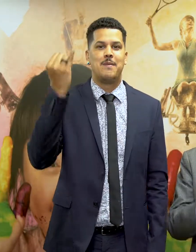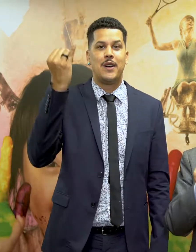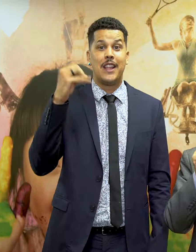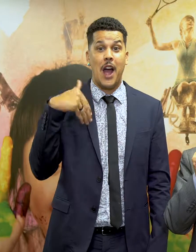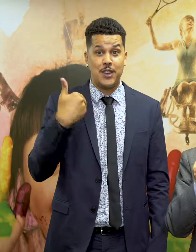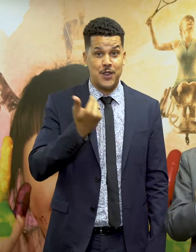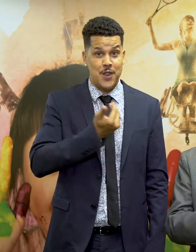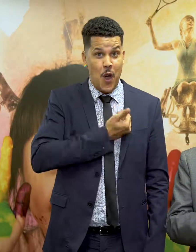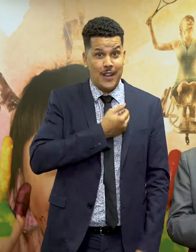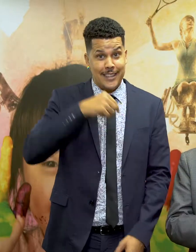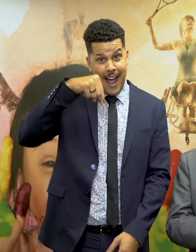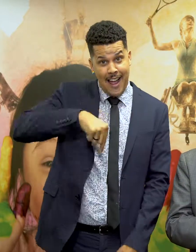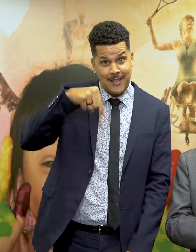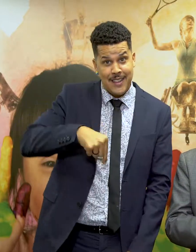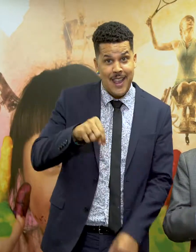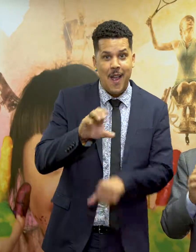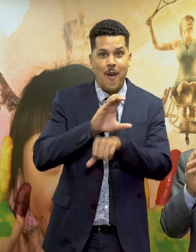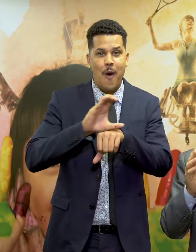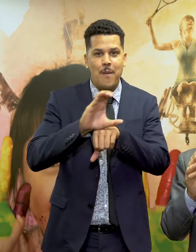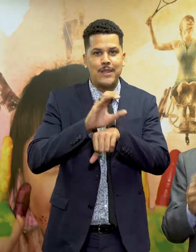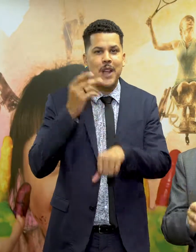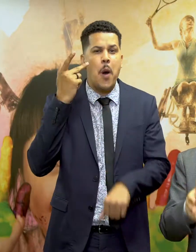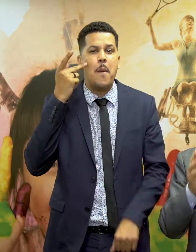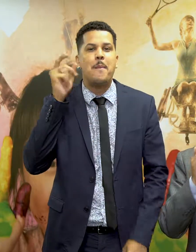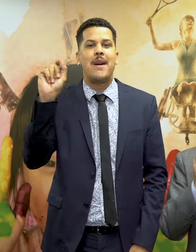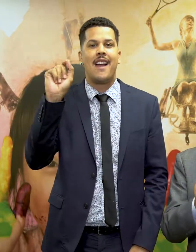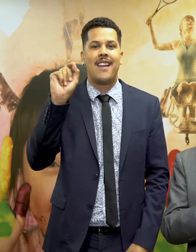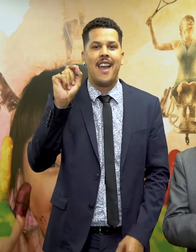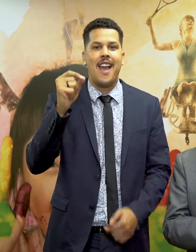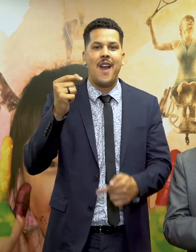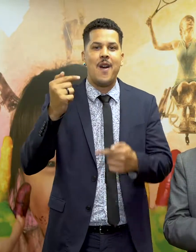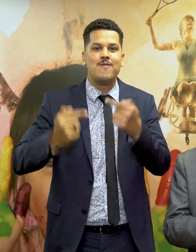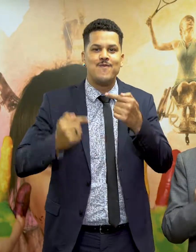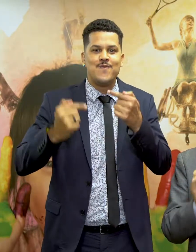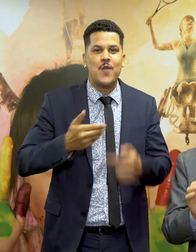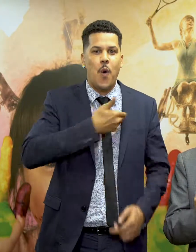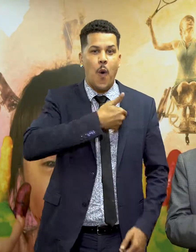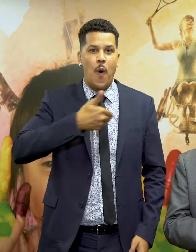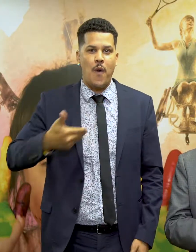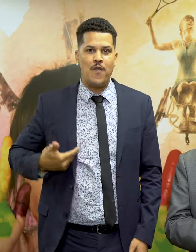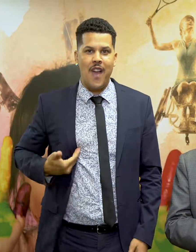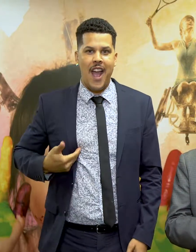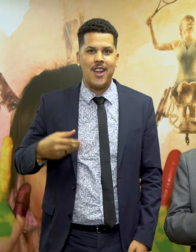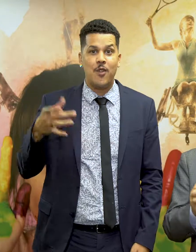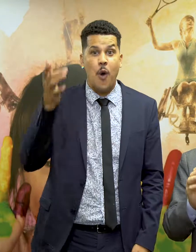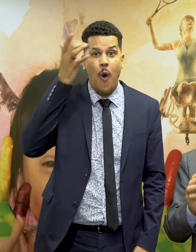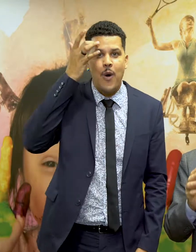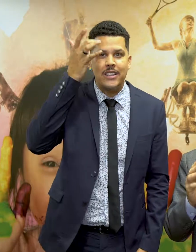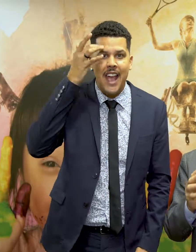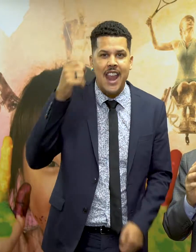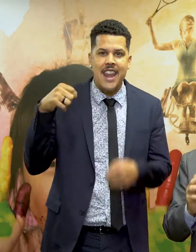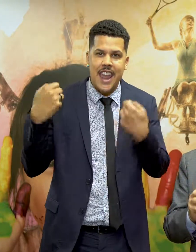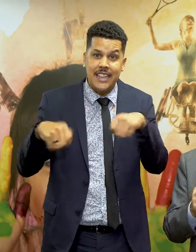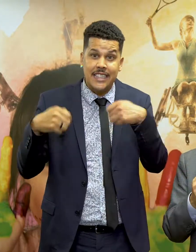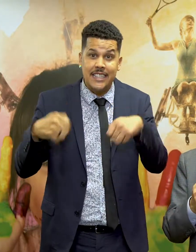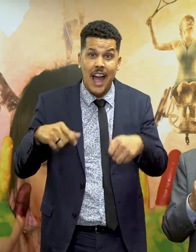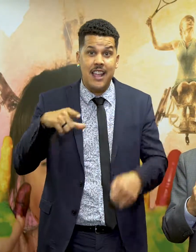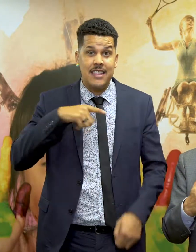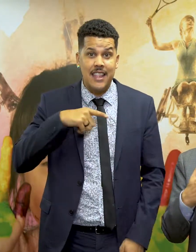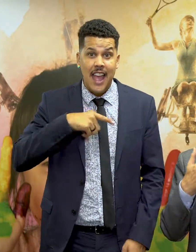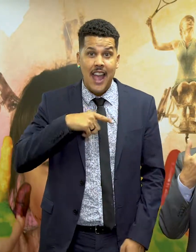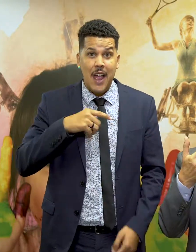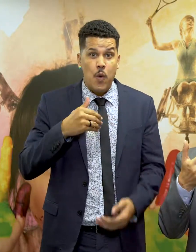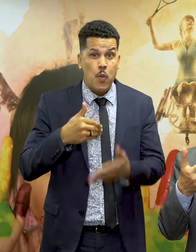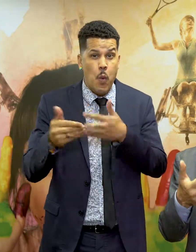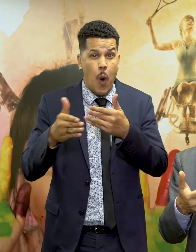trabalhando aqui na comissão para que o poder público se conscientize da grande necessidade de nós podermos ter essas pessoas